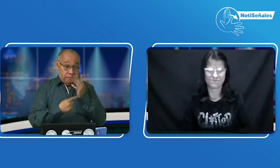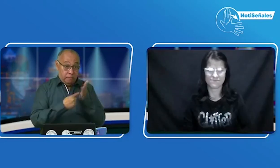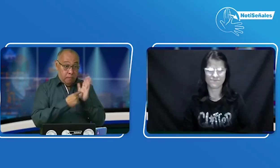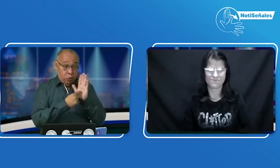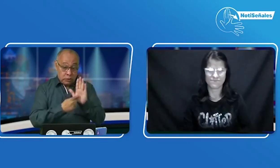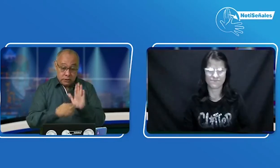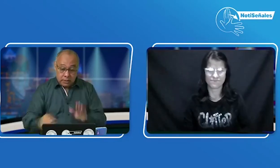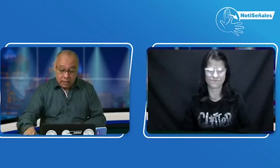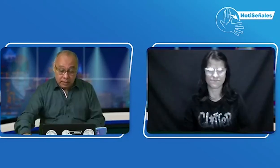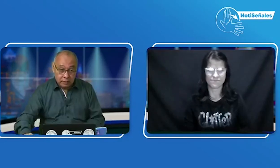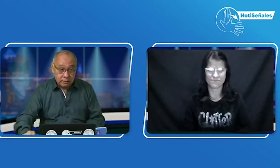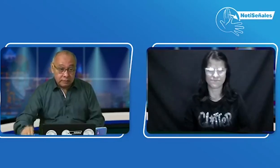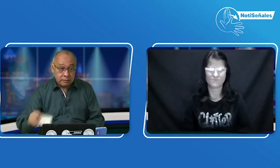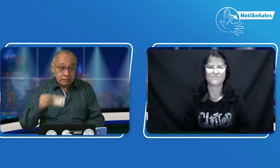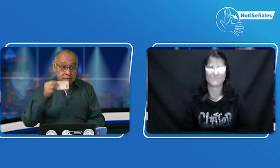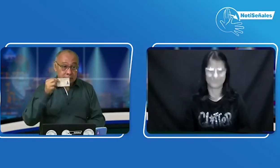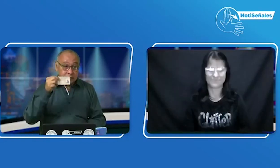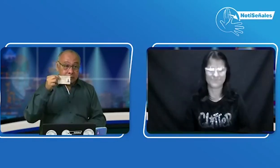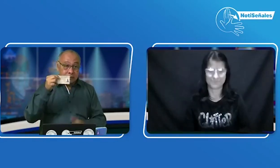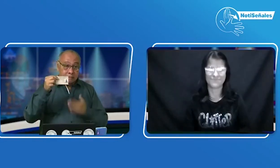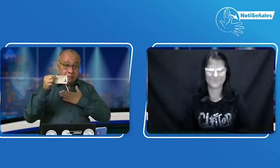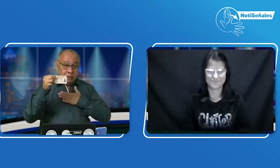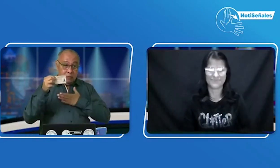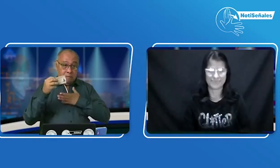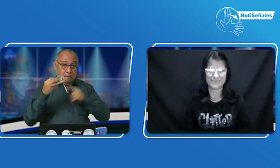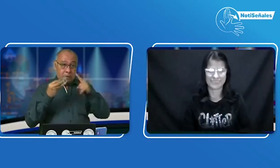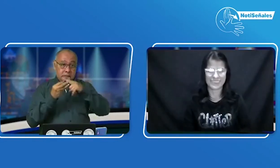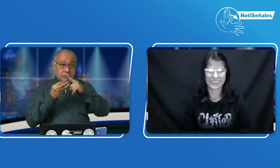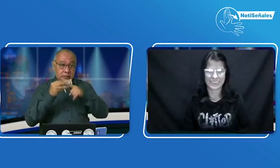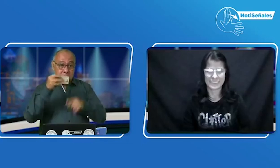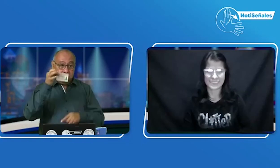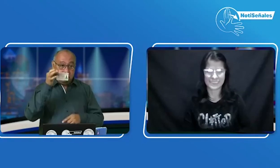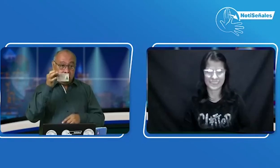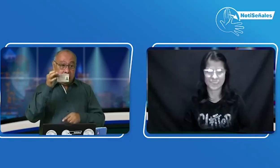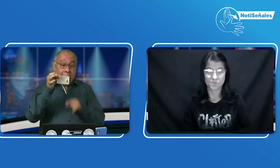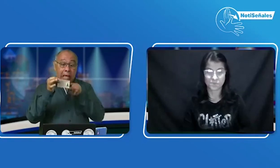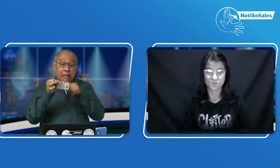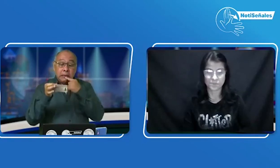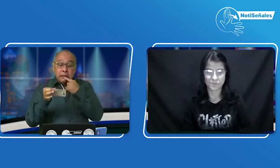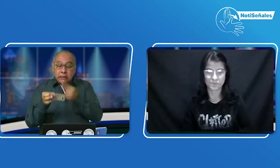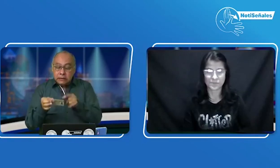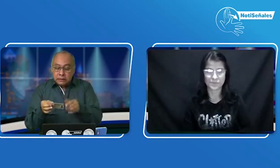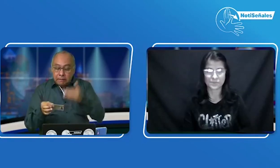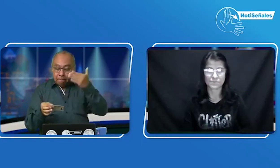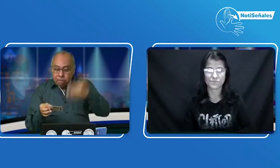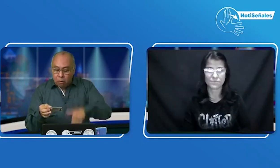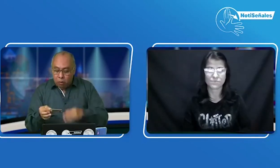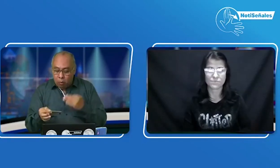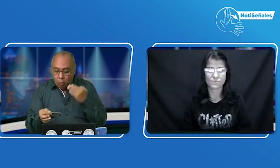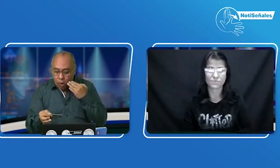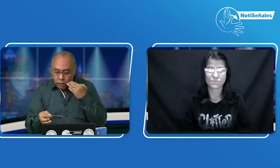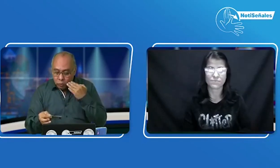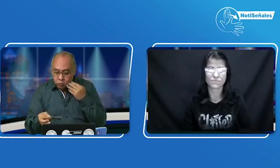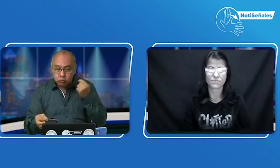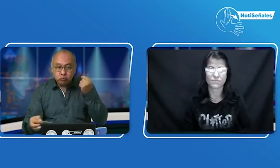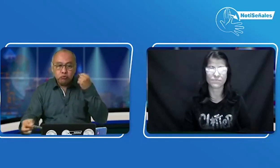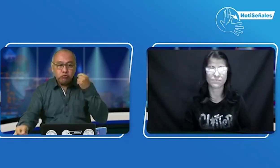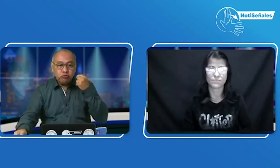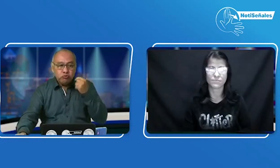plazo final a esta situación. que por lo menos vamos a mostrarlo. Esta es mi licencia de conducción y mi licencia tiene una fecha de